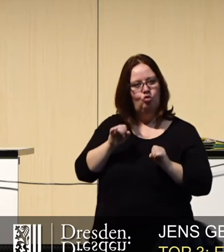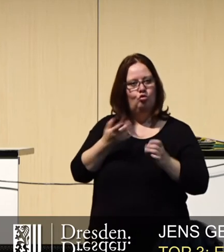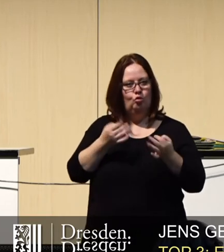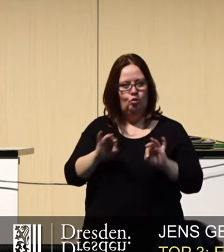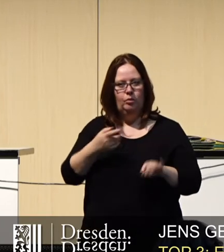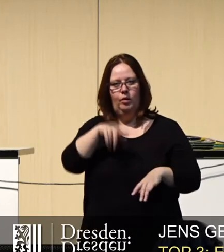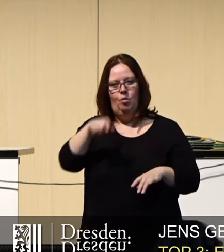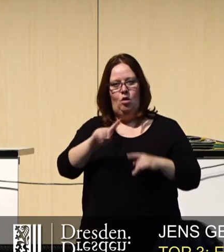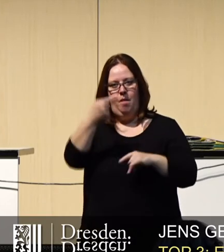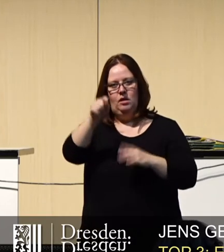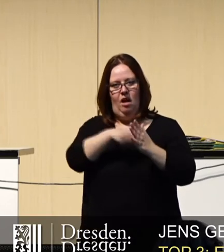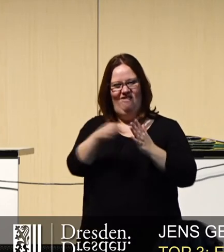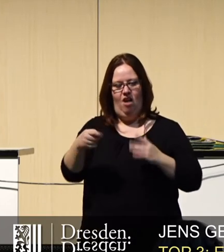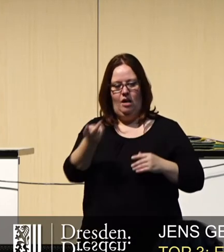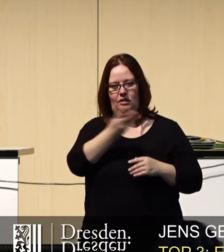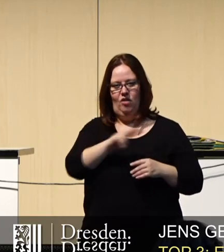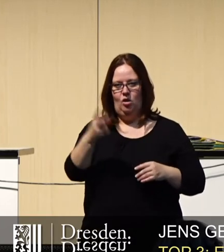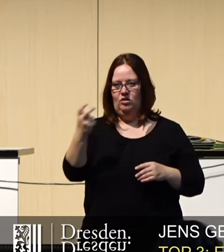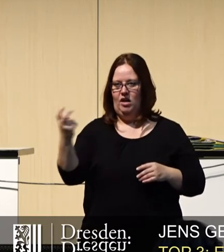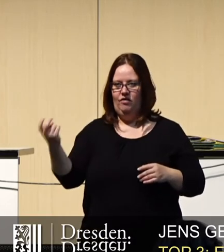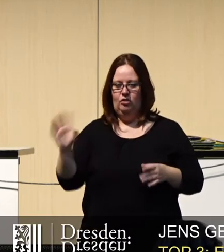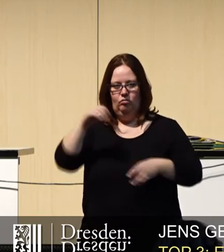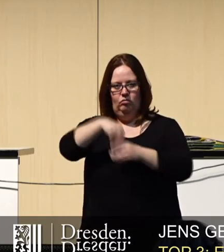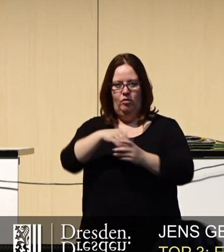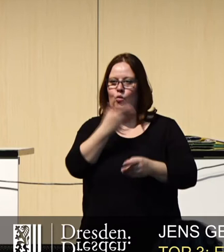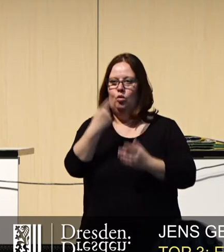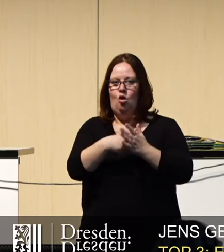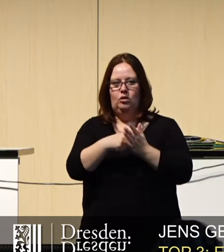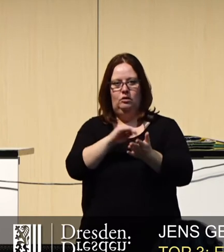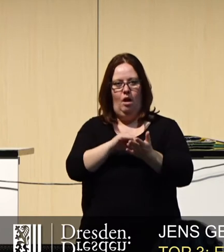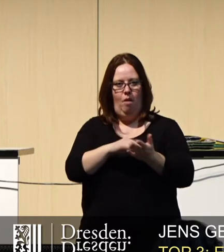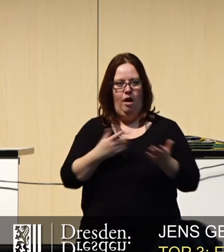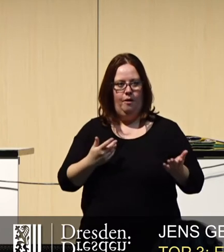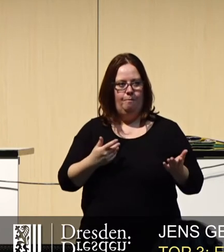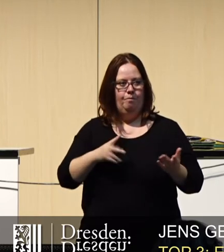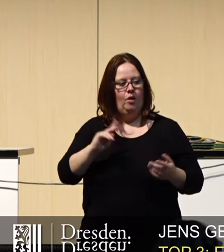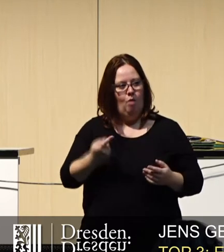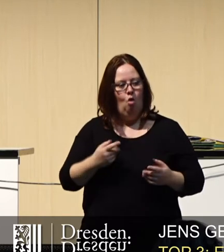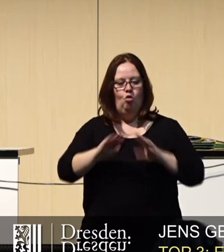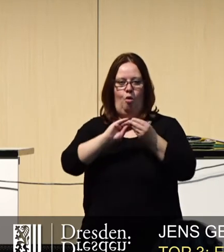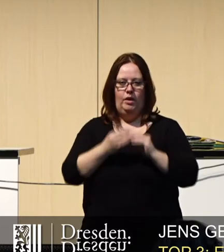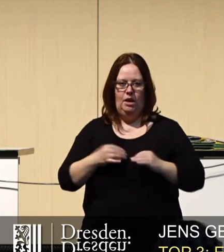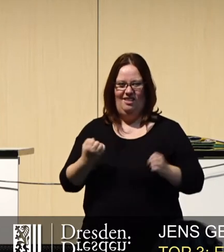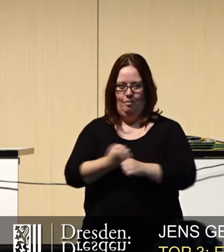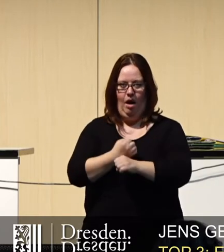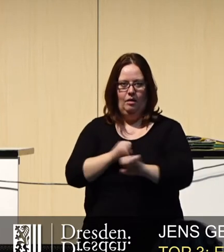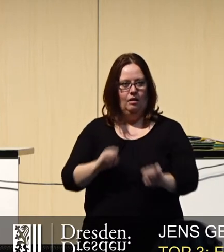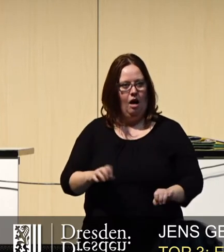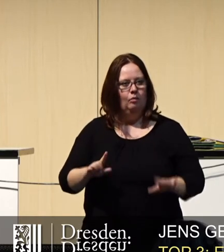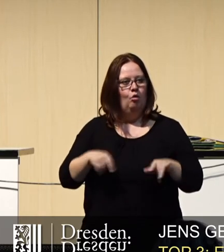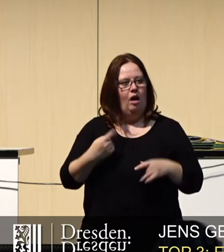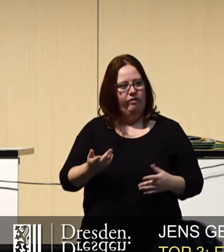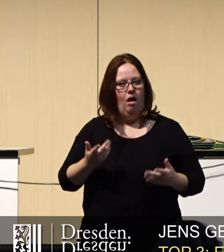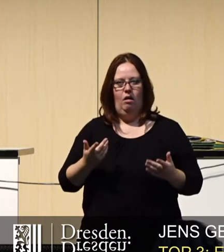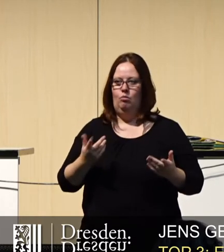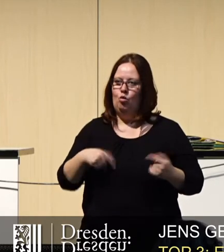gut mit der Bürgermeisterwahl 2022 verbinden, wo keine Kosten entstehen. Man kann es auch komplizierter machen. Lassen Sie